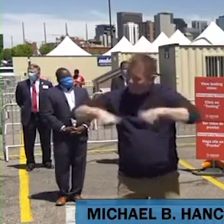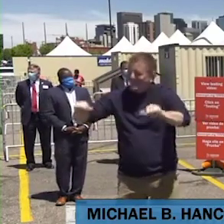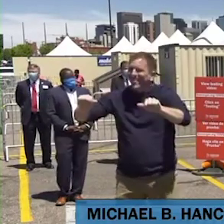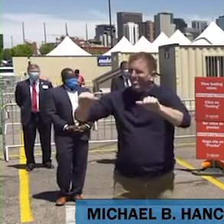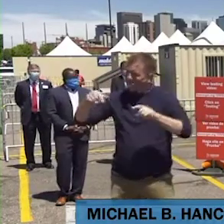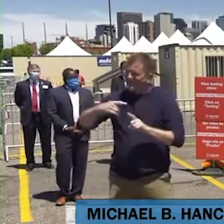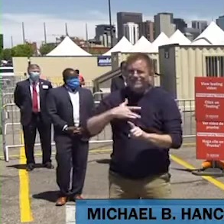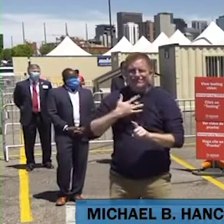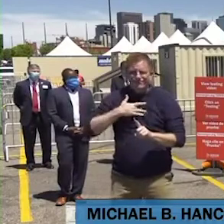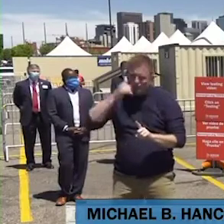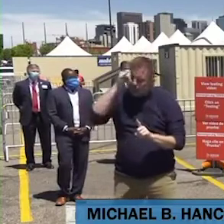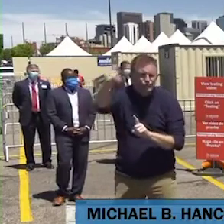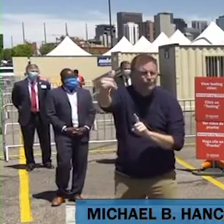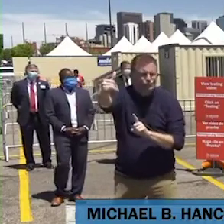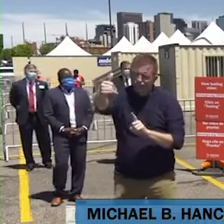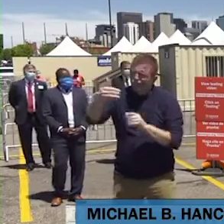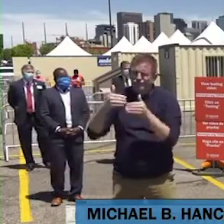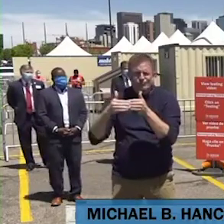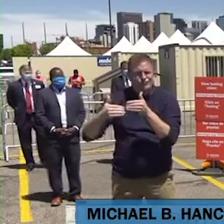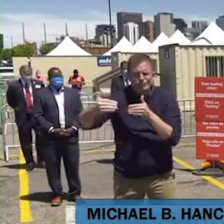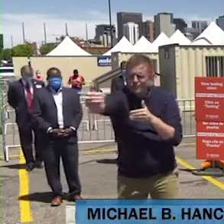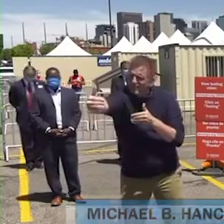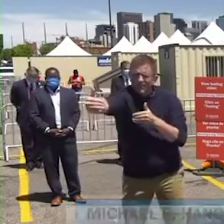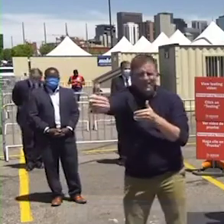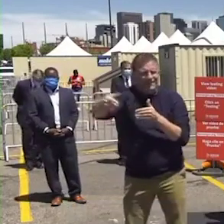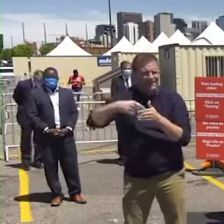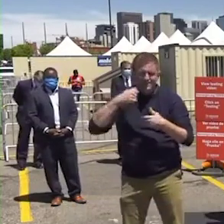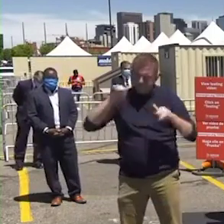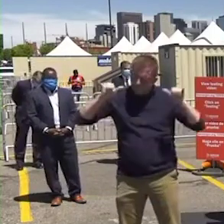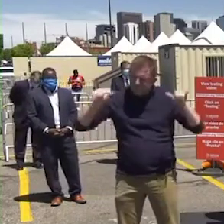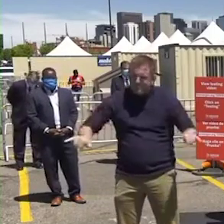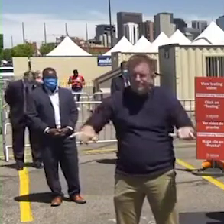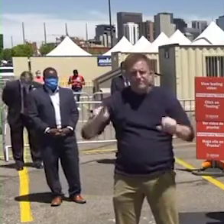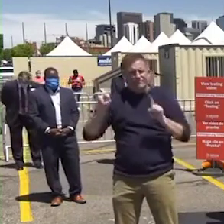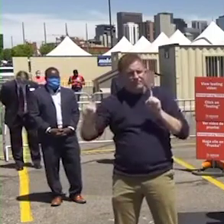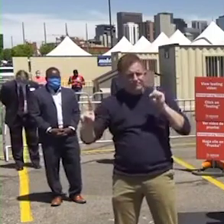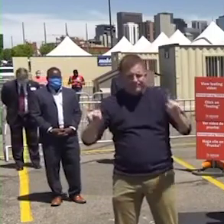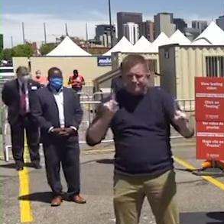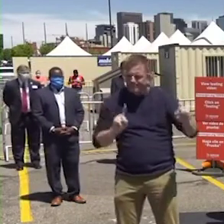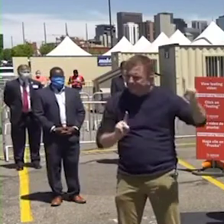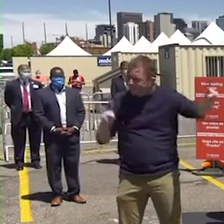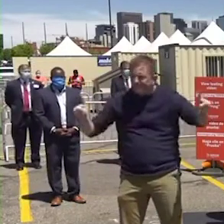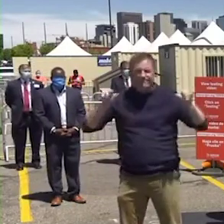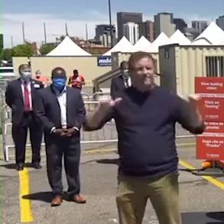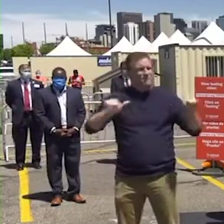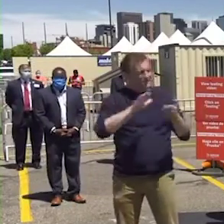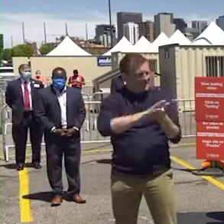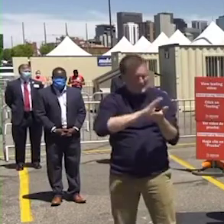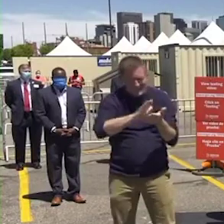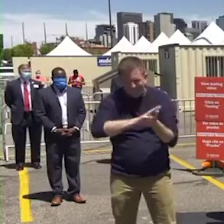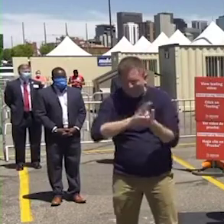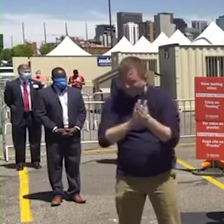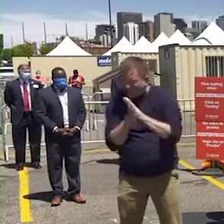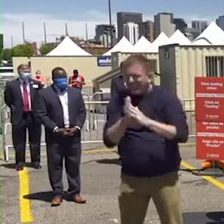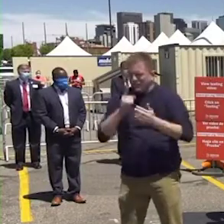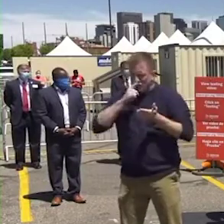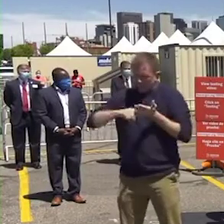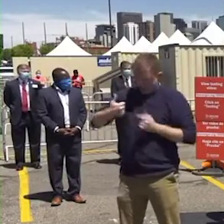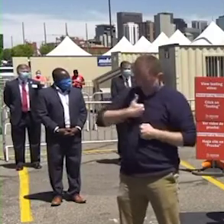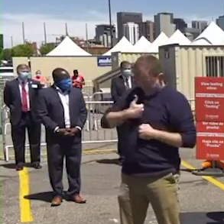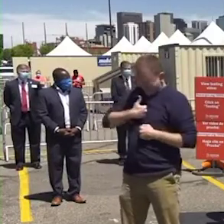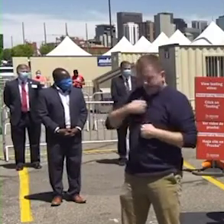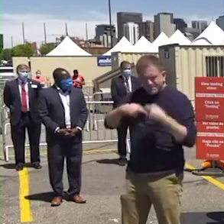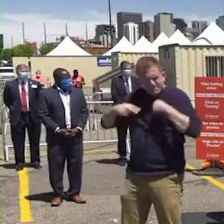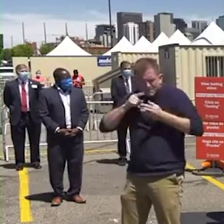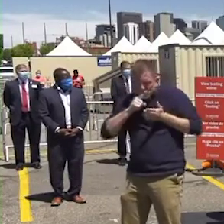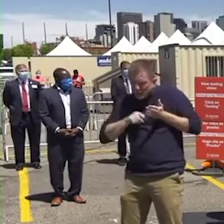distanciamiento social, ambientes limpios, monitoreo diario de síntomas y las coberturas faciales deben de ser parte de